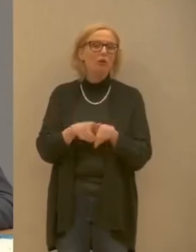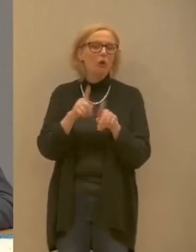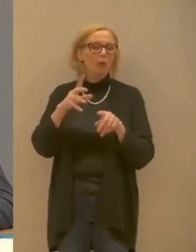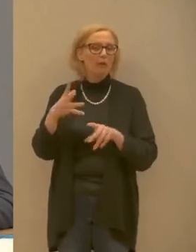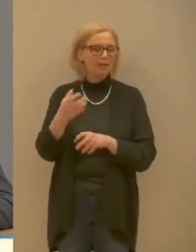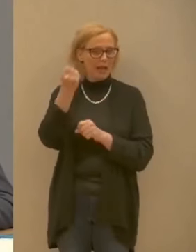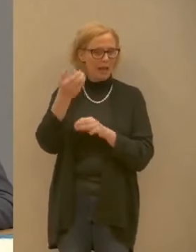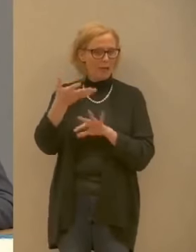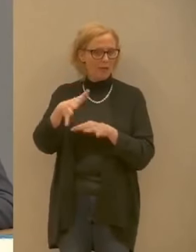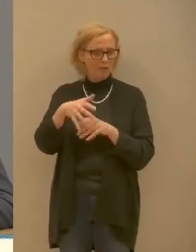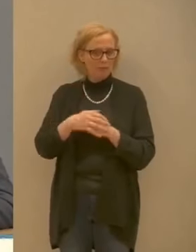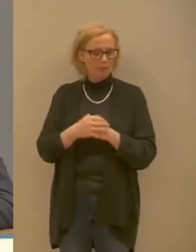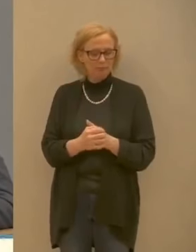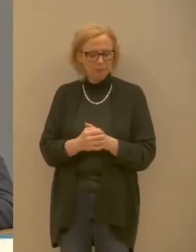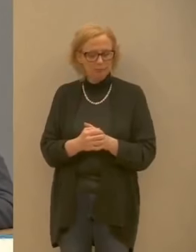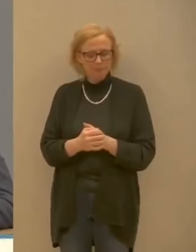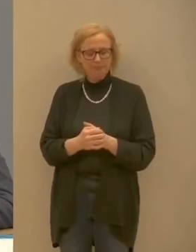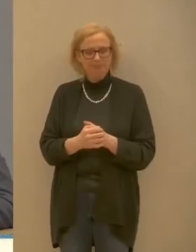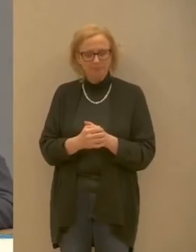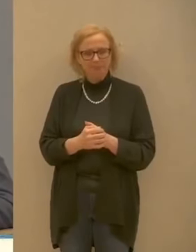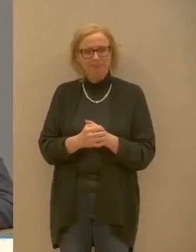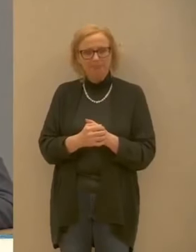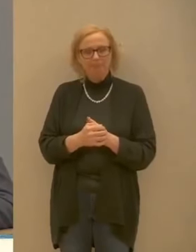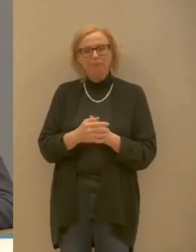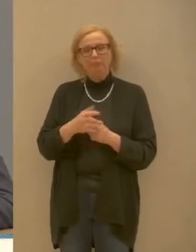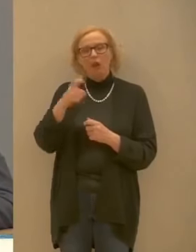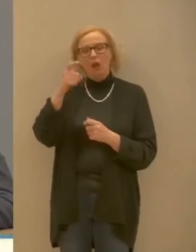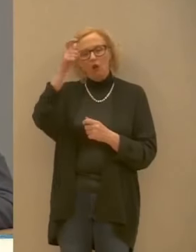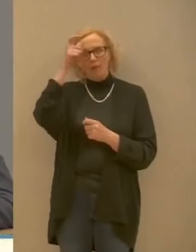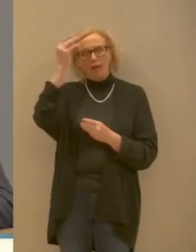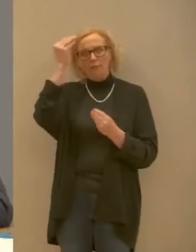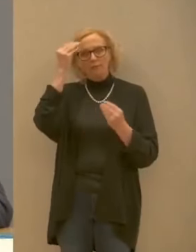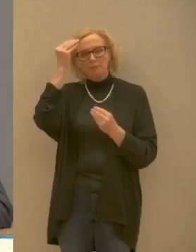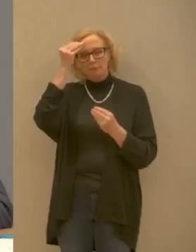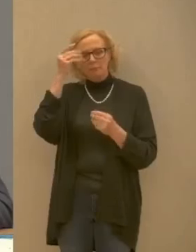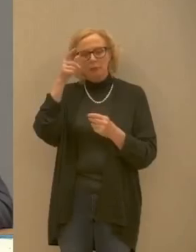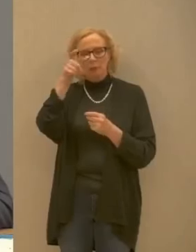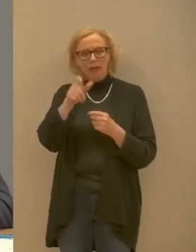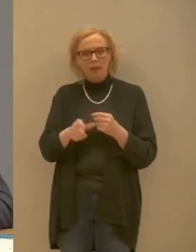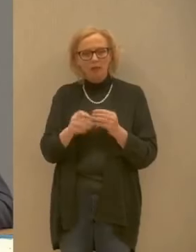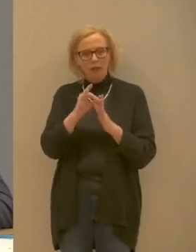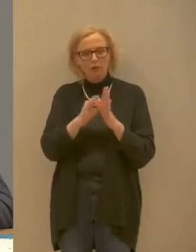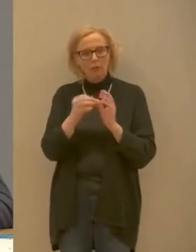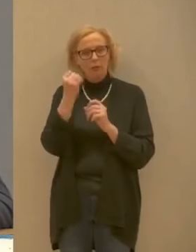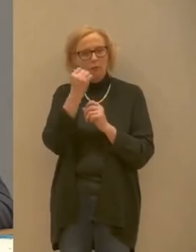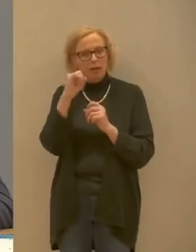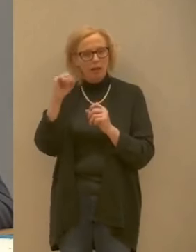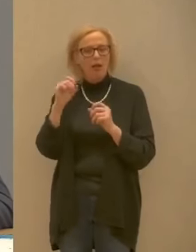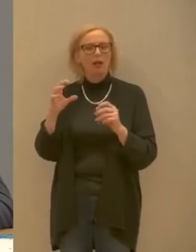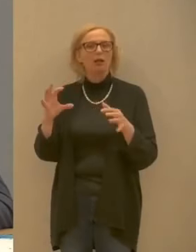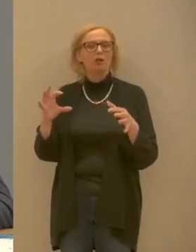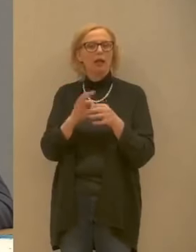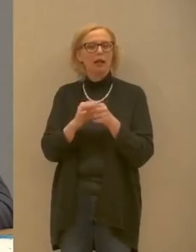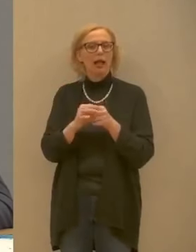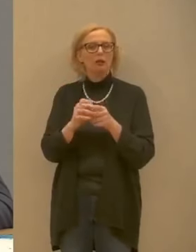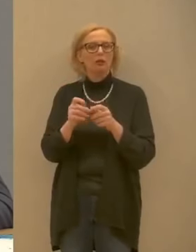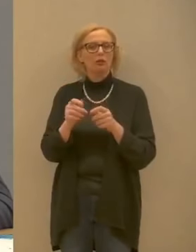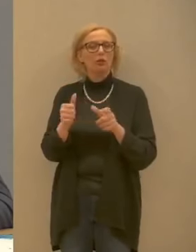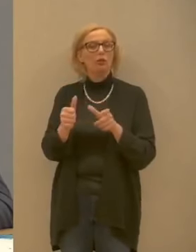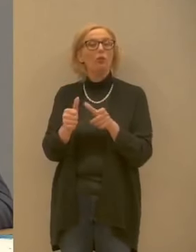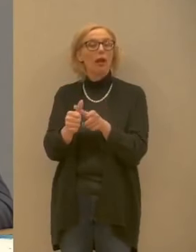non lo sapete il governo sta pensando del carcere per chi viola la la